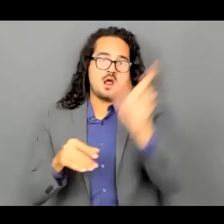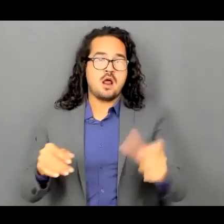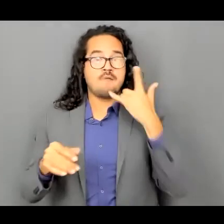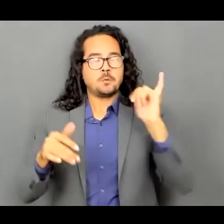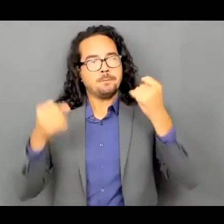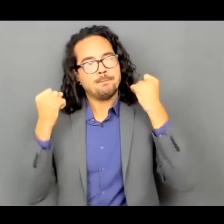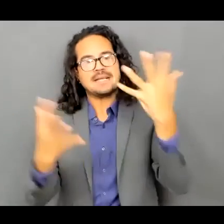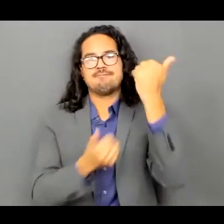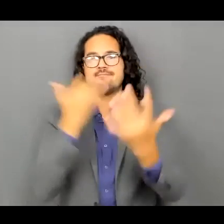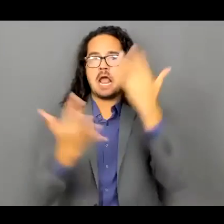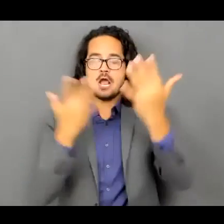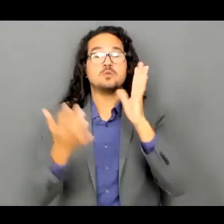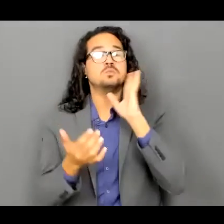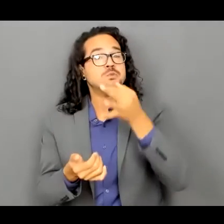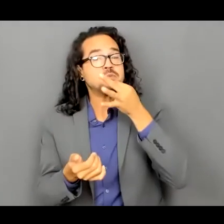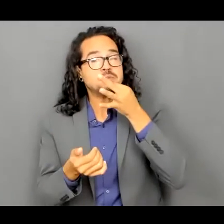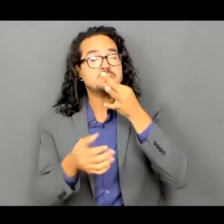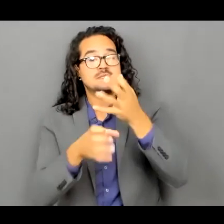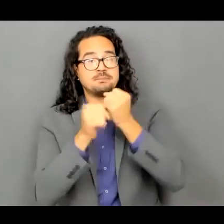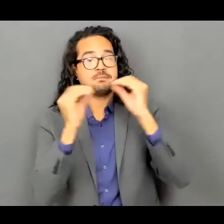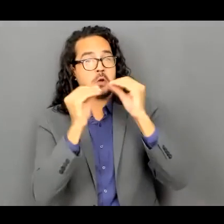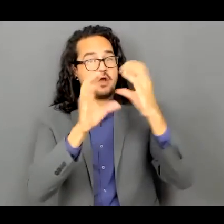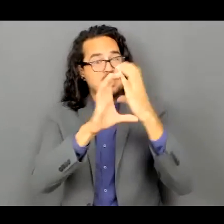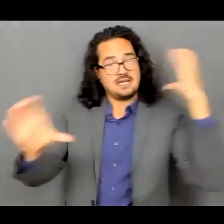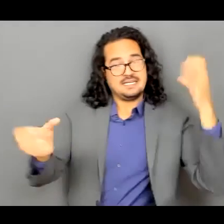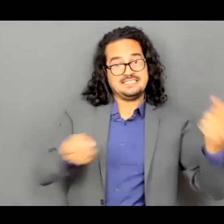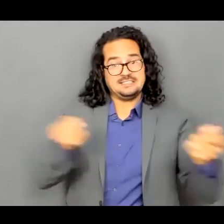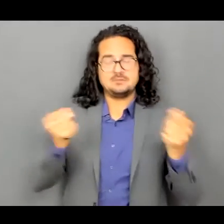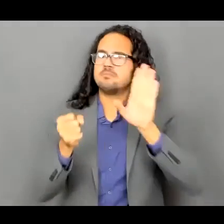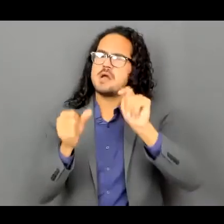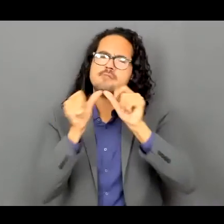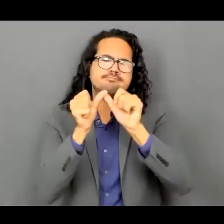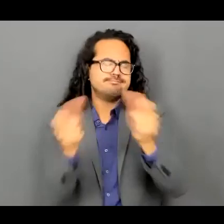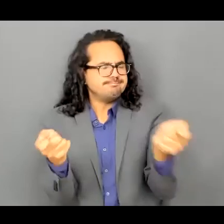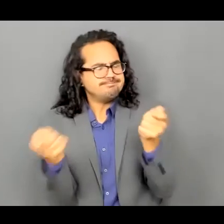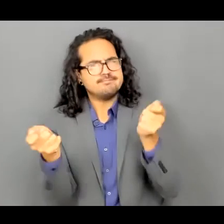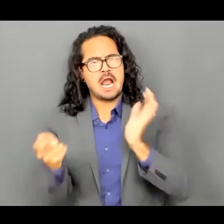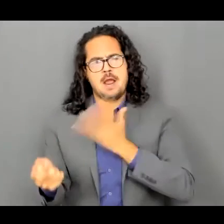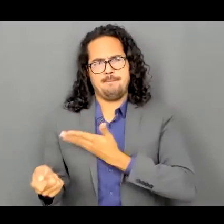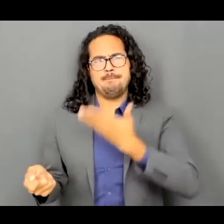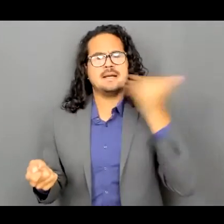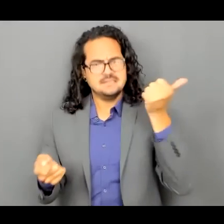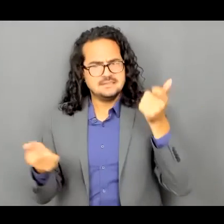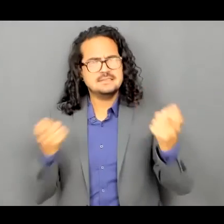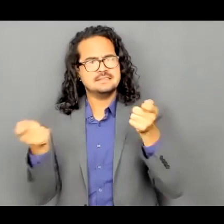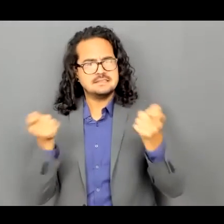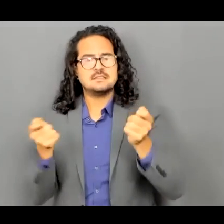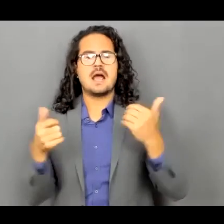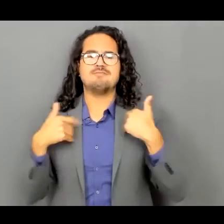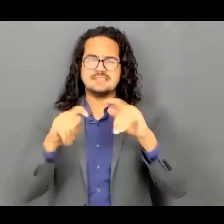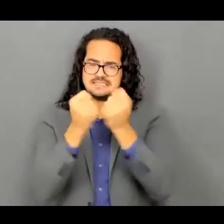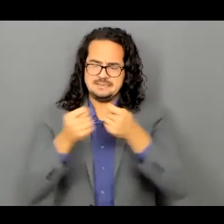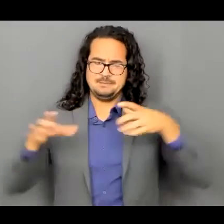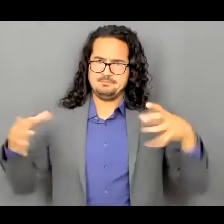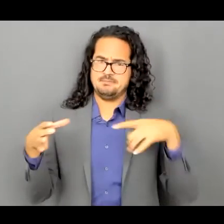nivel estatal y pero bueno estamos estamos usando lo que podemos contra este incendio lo que